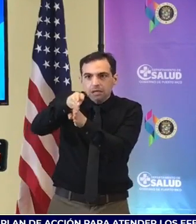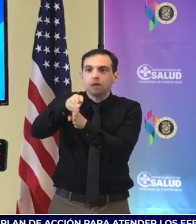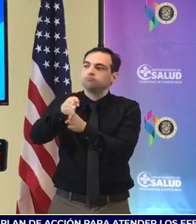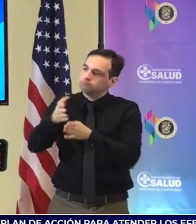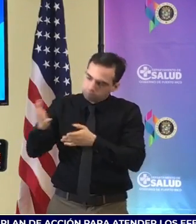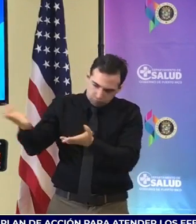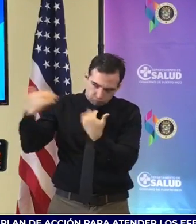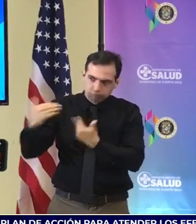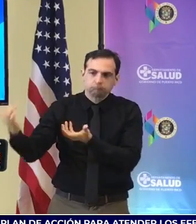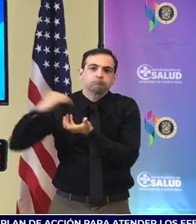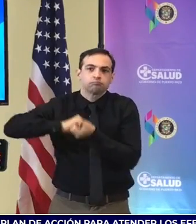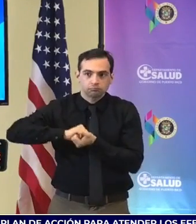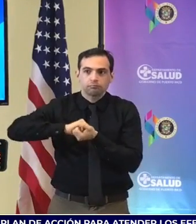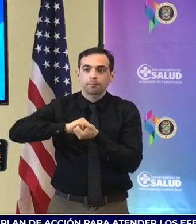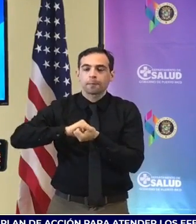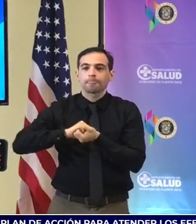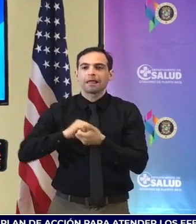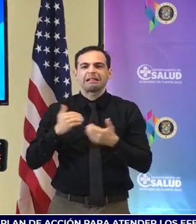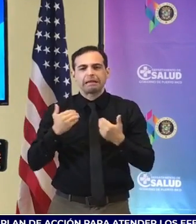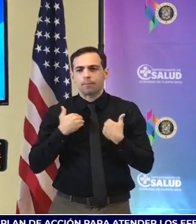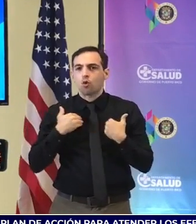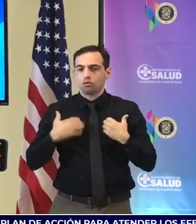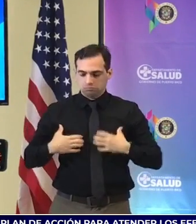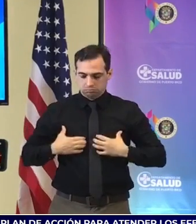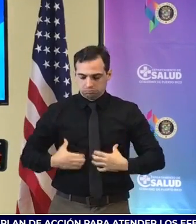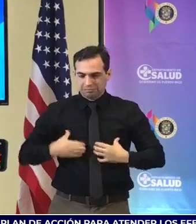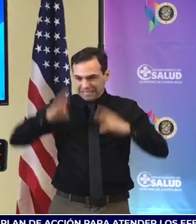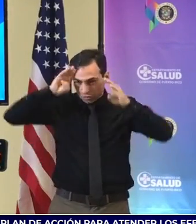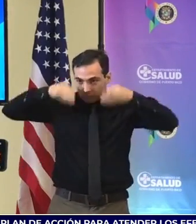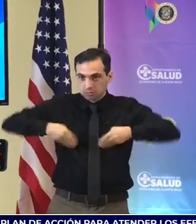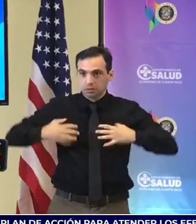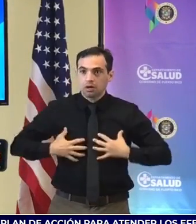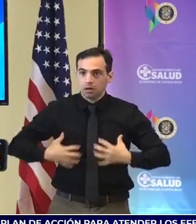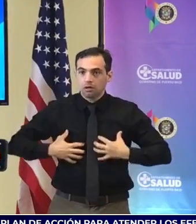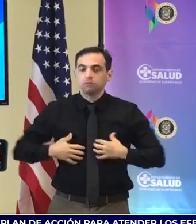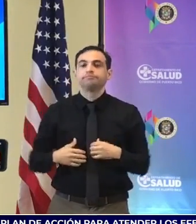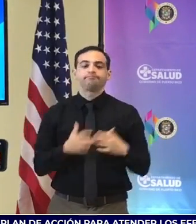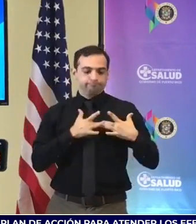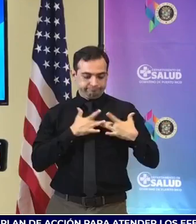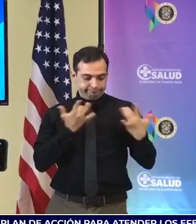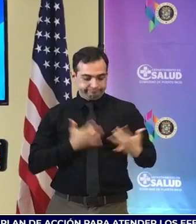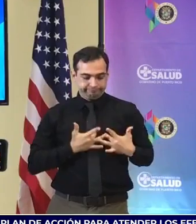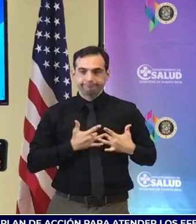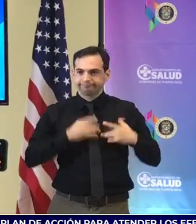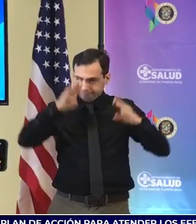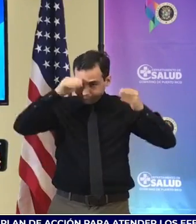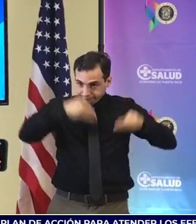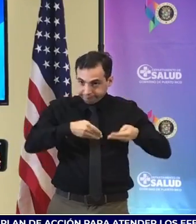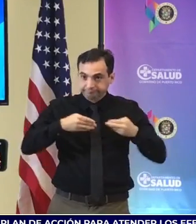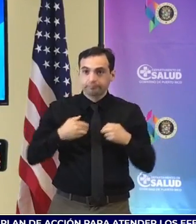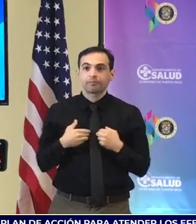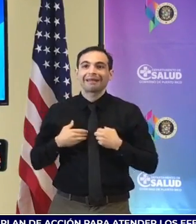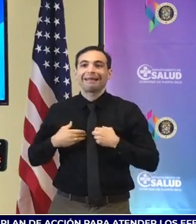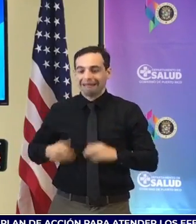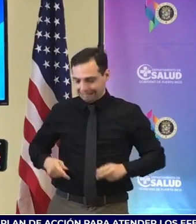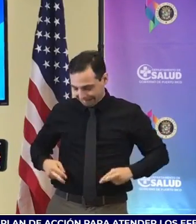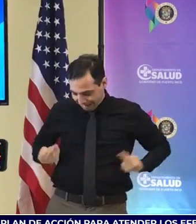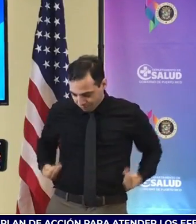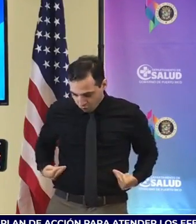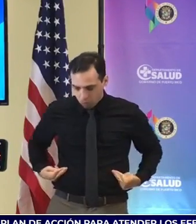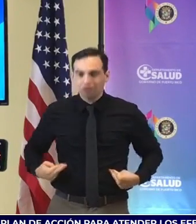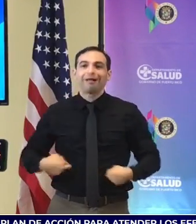neumólogos, cardiólogos, nefrólogos, reumatólogos,